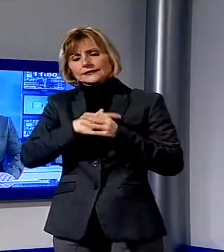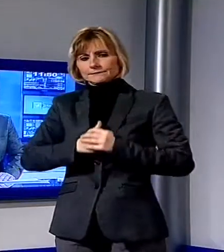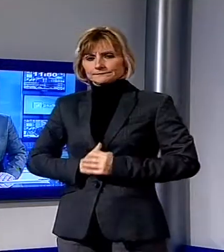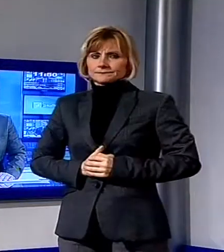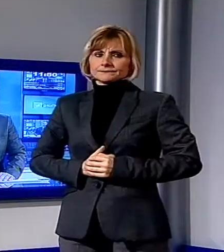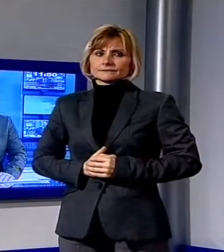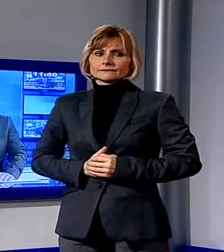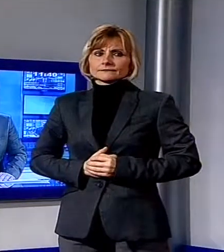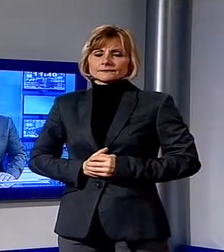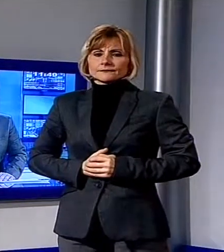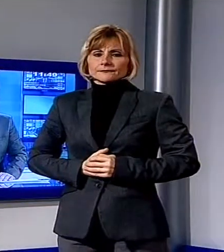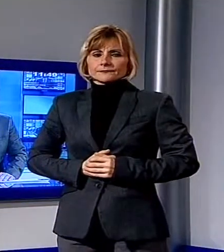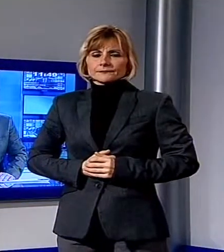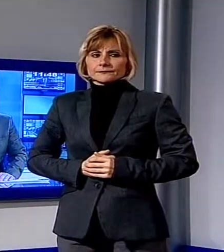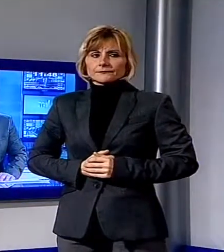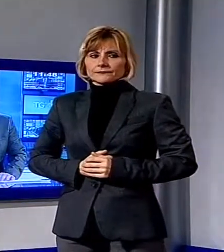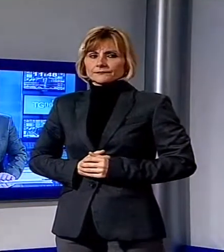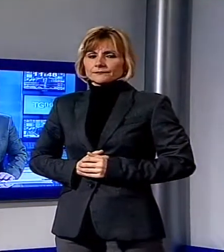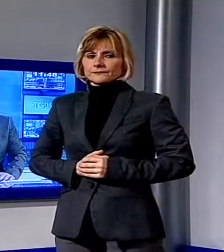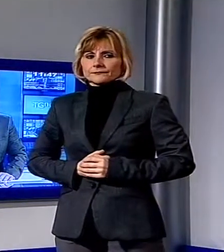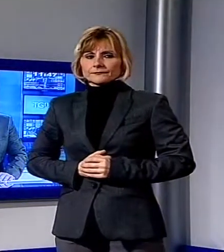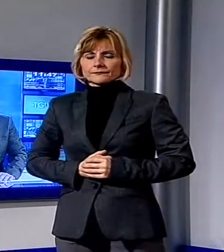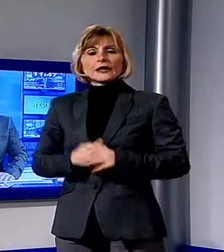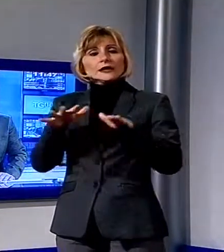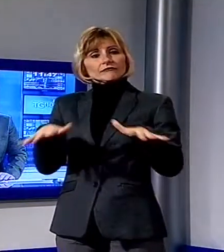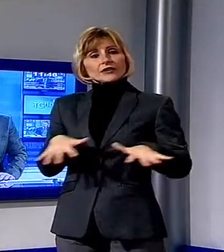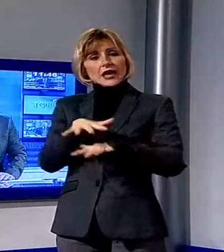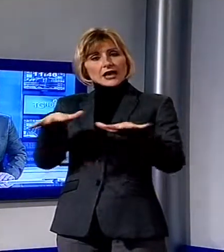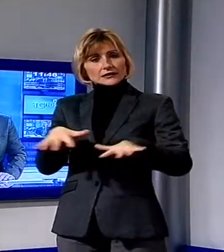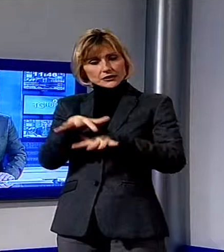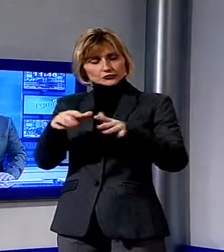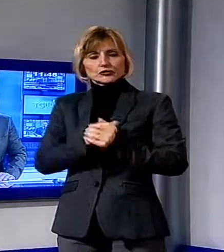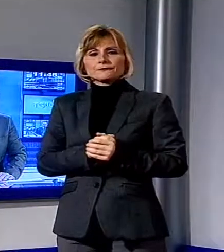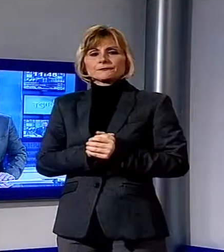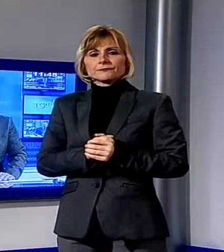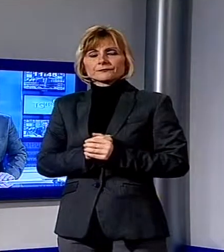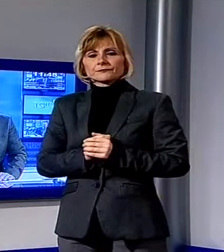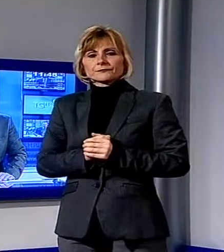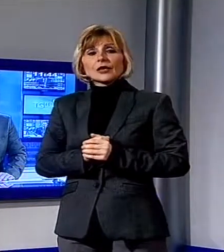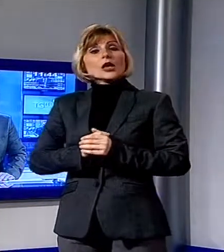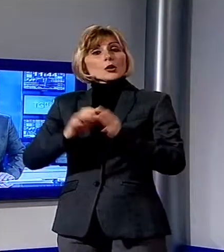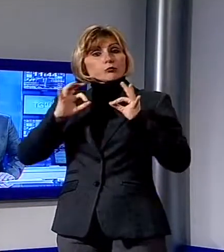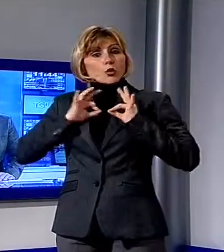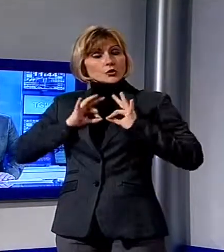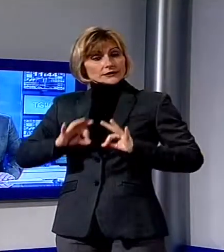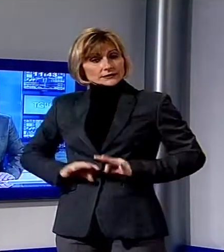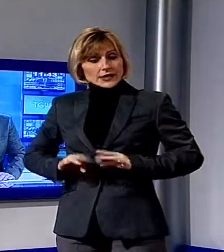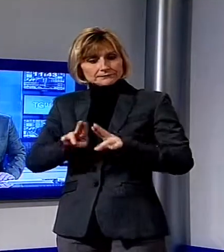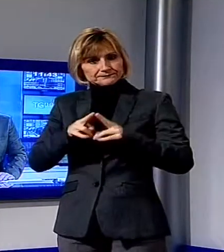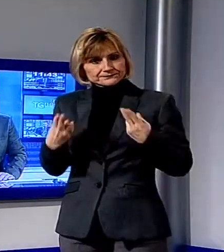Una notizia di cronaca da Viareggio. La Polizia ha individuato e arrestato una